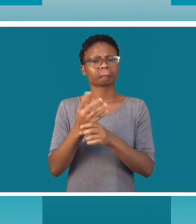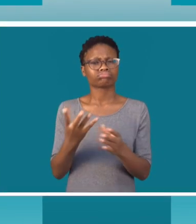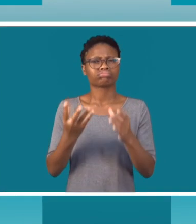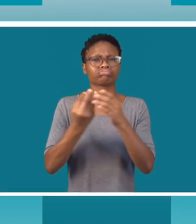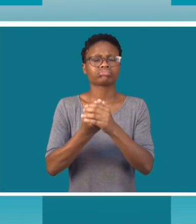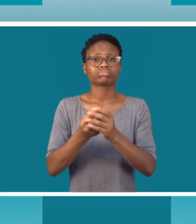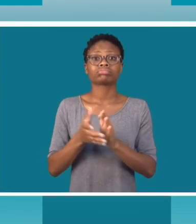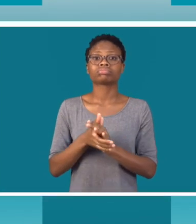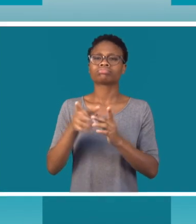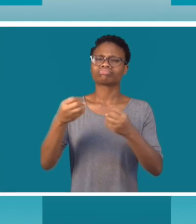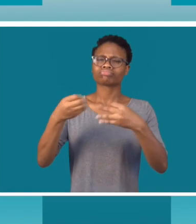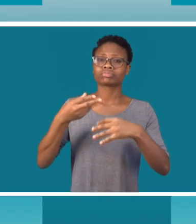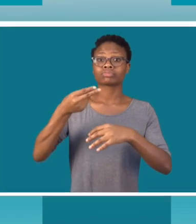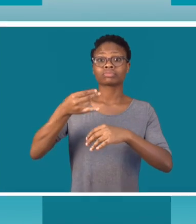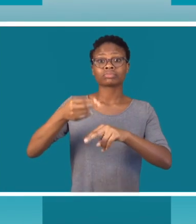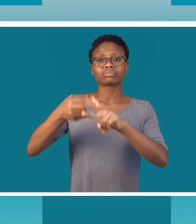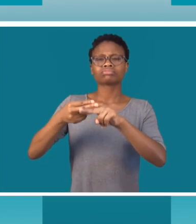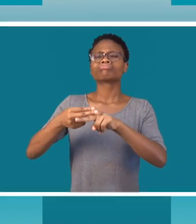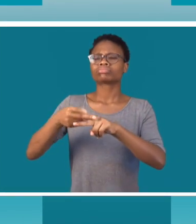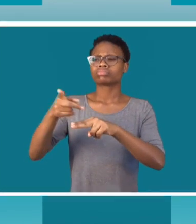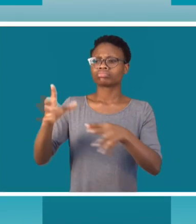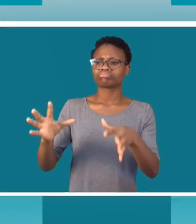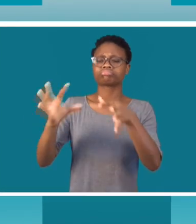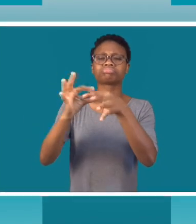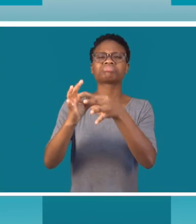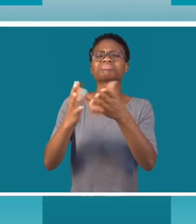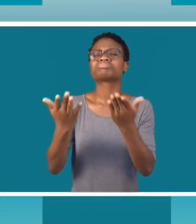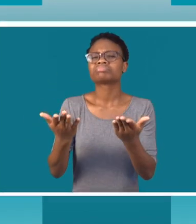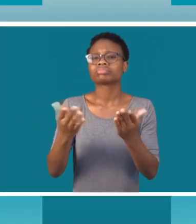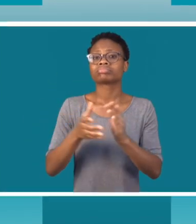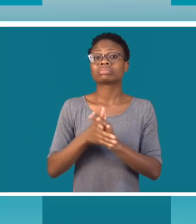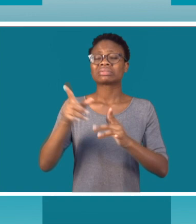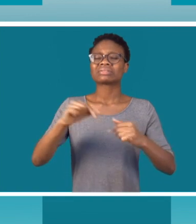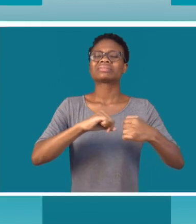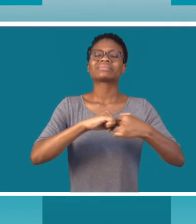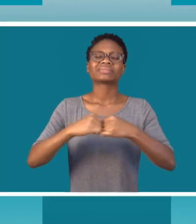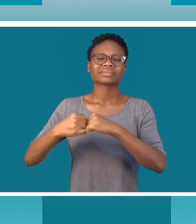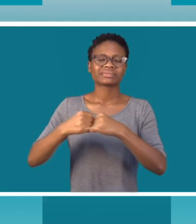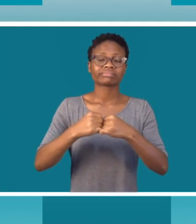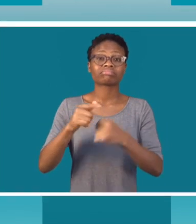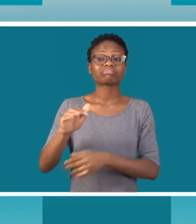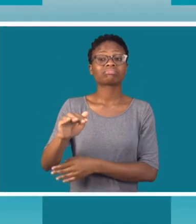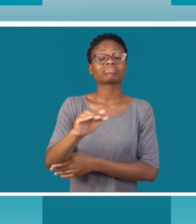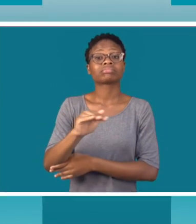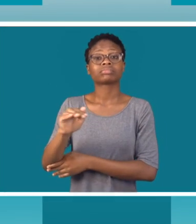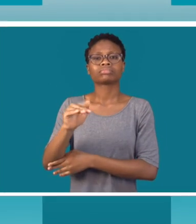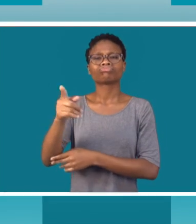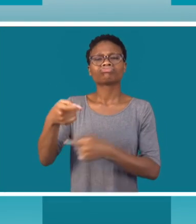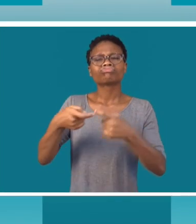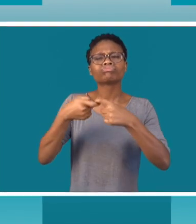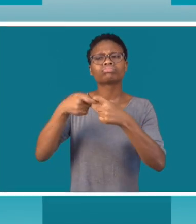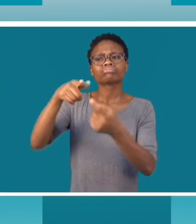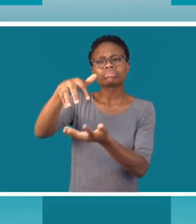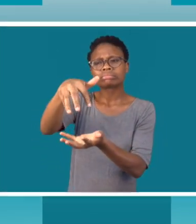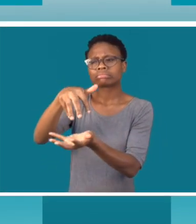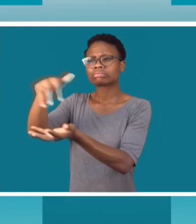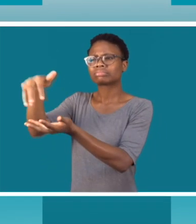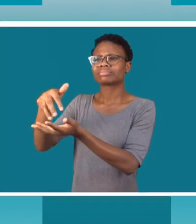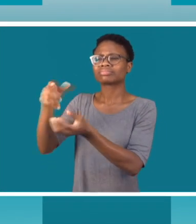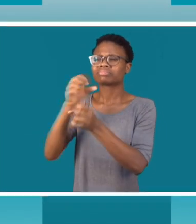participantes, os serviços de combate ao HIV devem estar de acordo com os desafios da comunidade, considerando também a